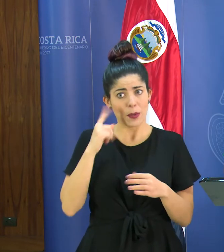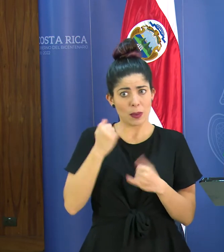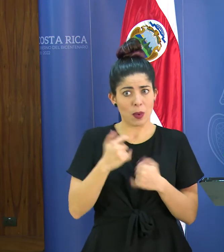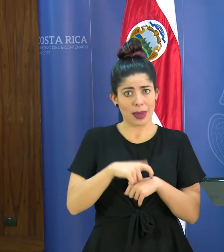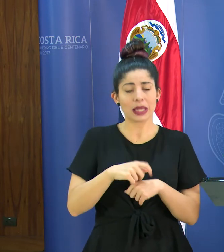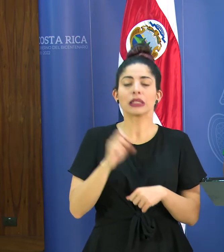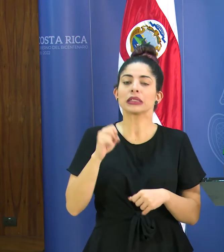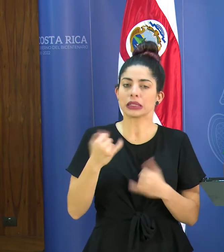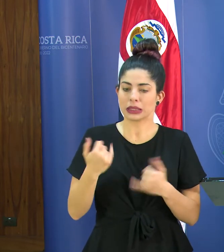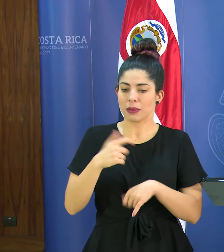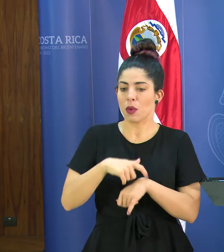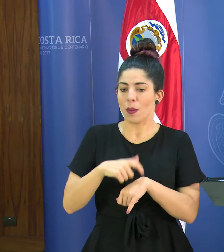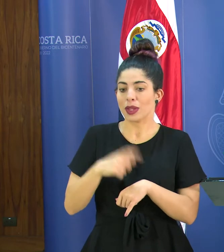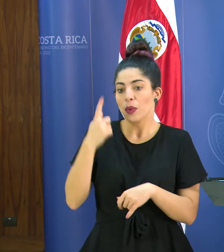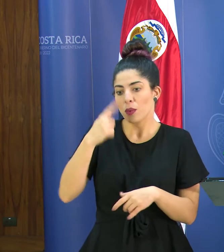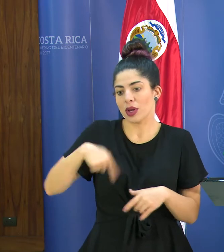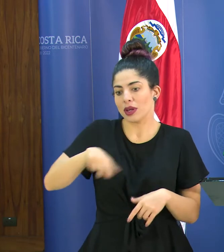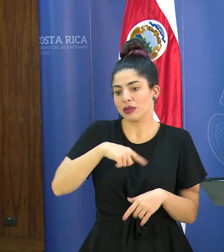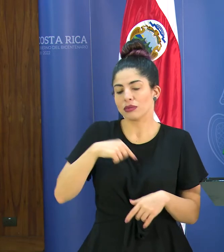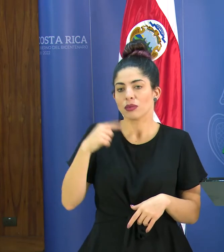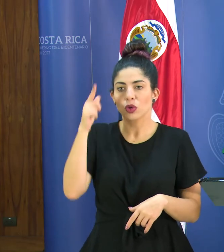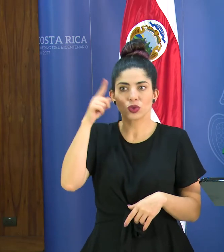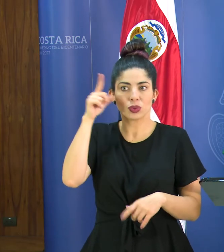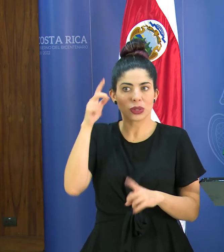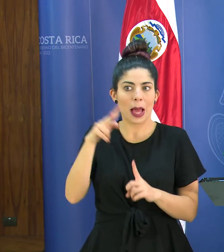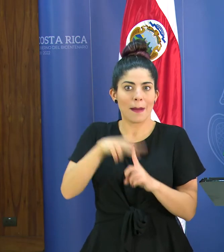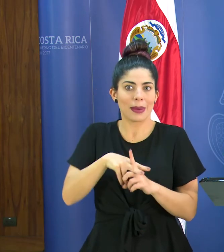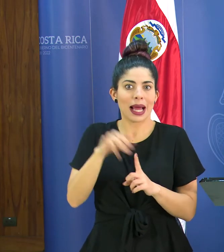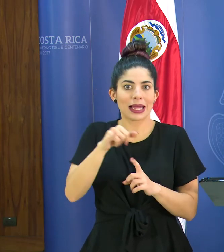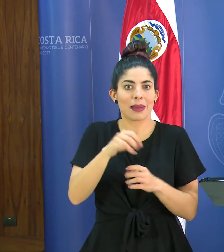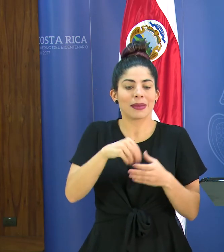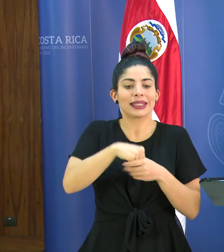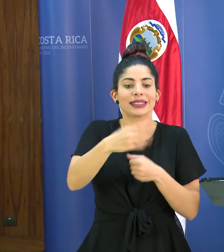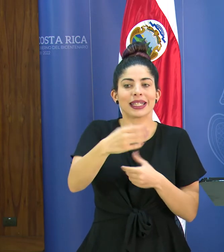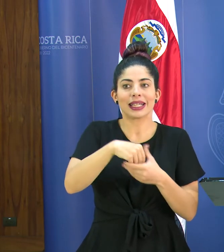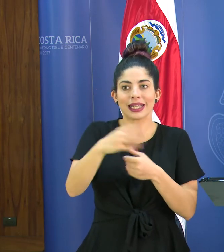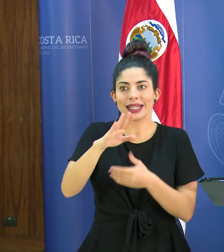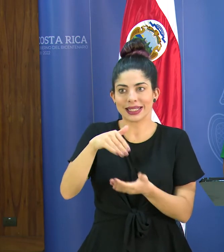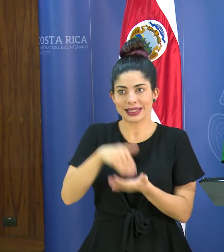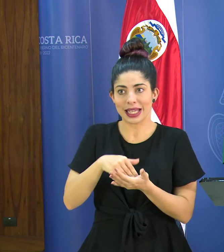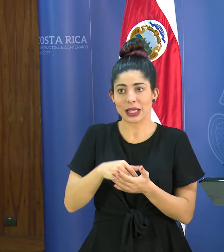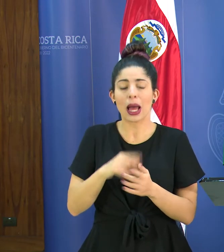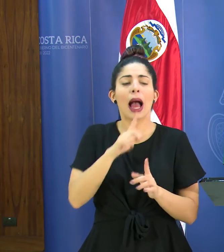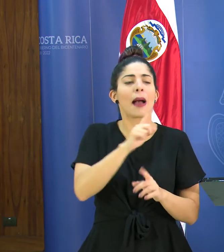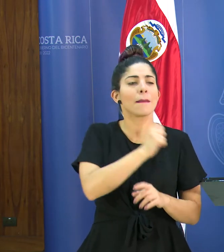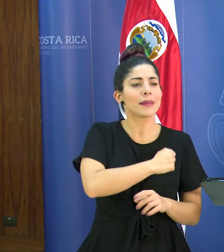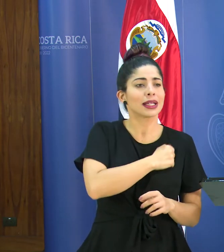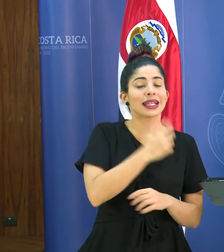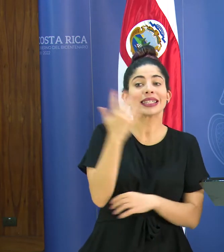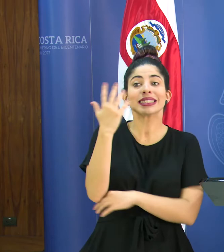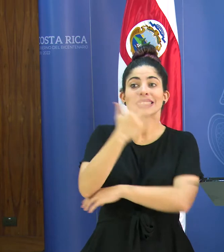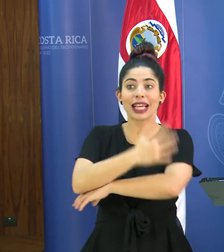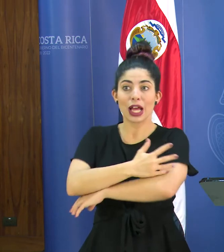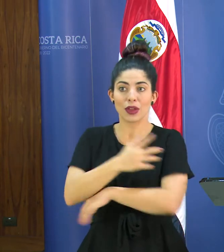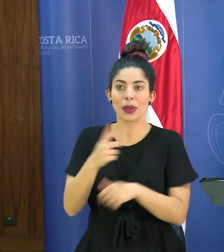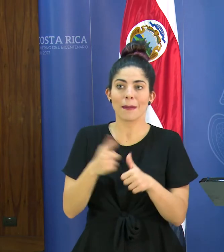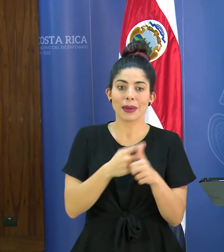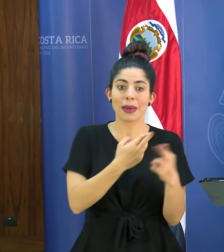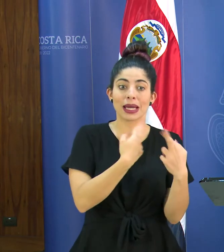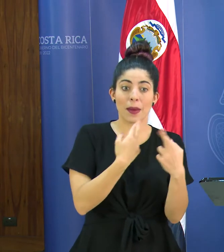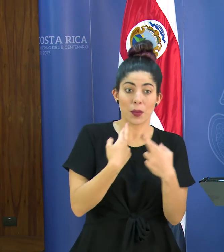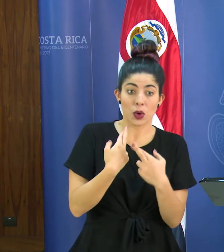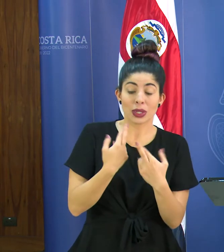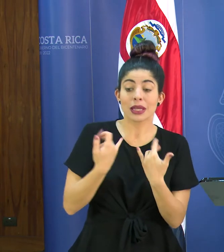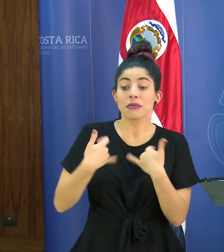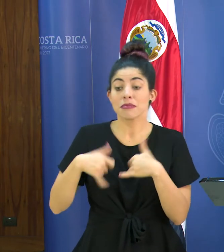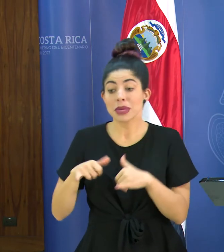por el momento con una instancia que por supuesto aplica también a las descentralizadas efectivamente perdón y cinco días haría el primer reporte y mientras